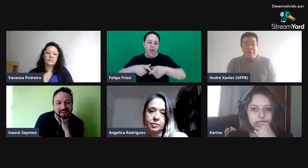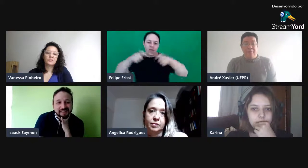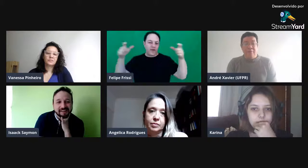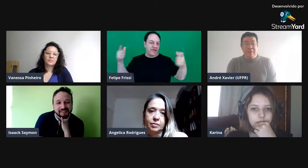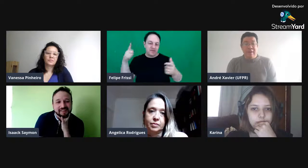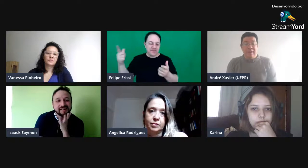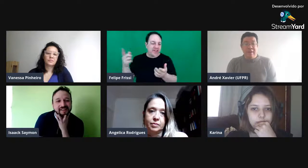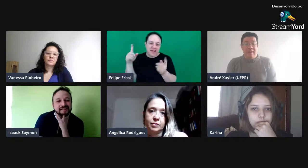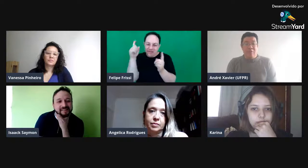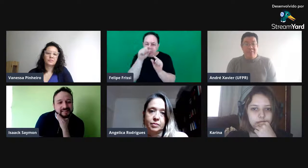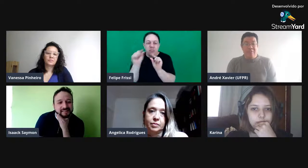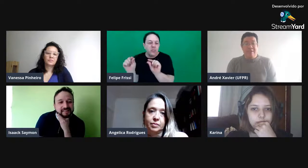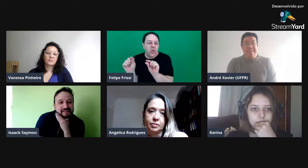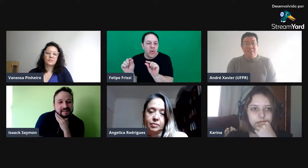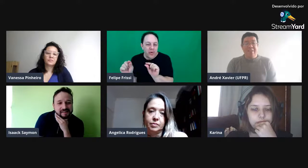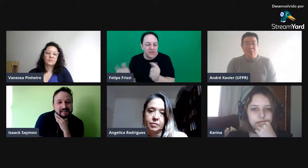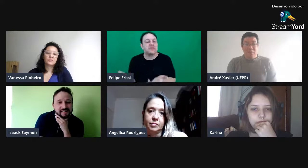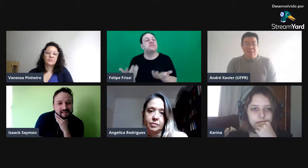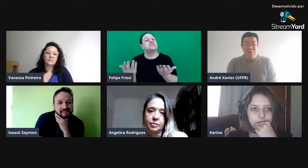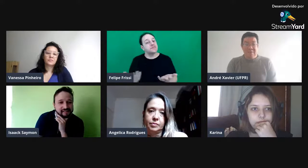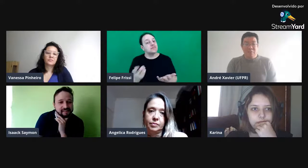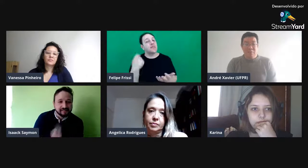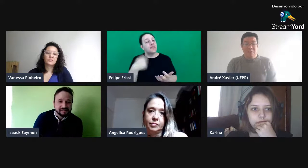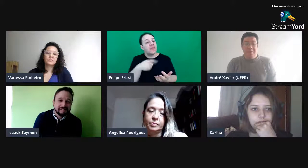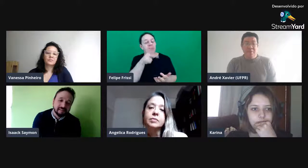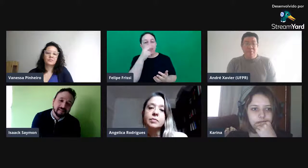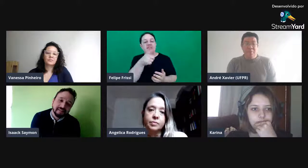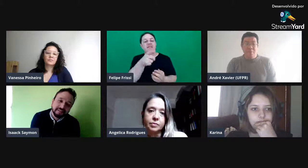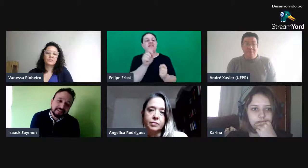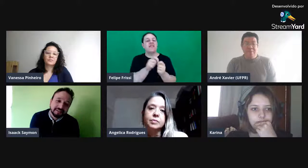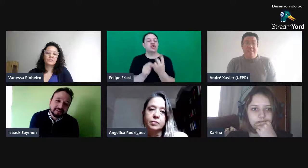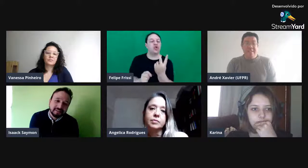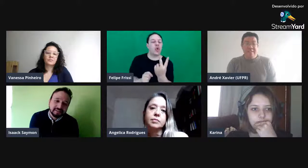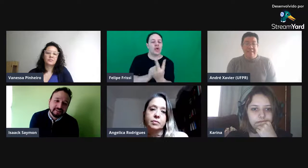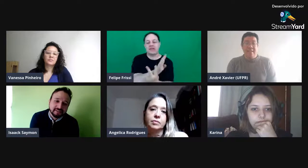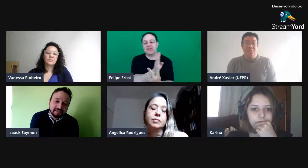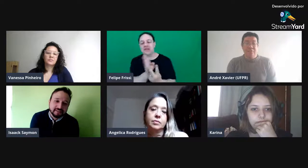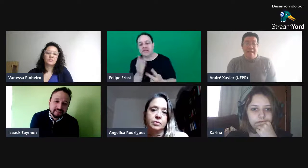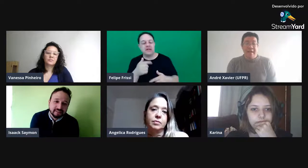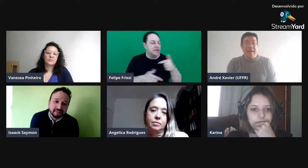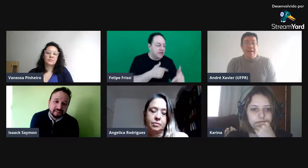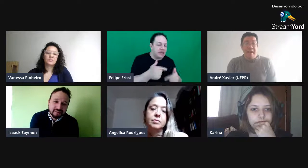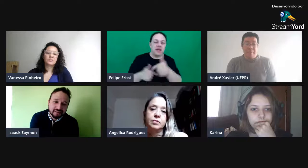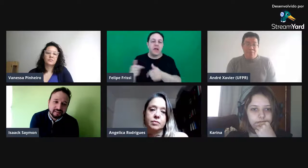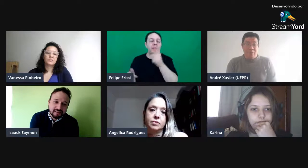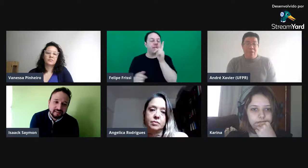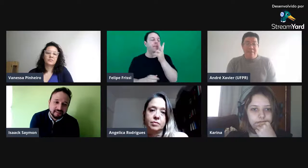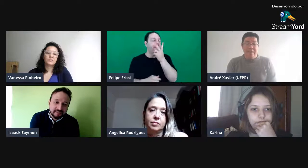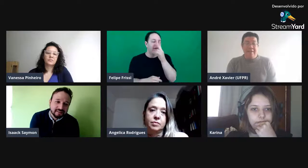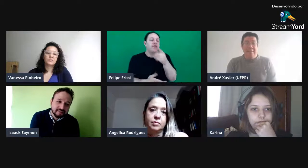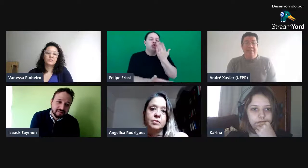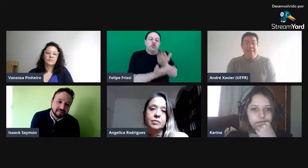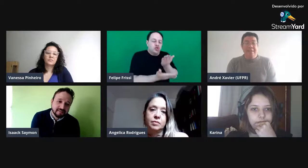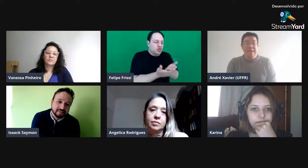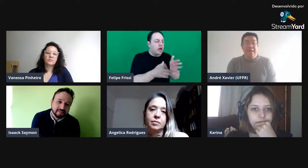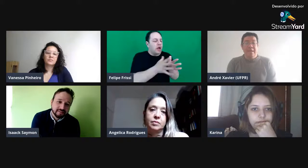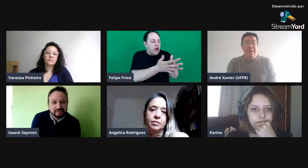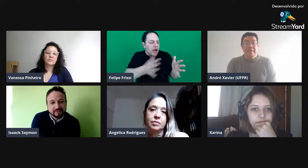Então, é como se ele tivesse que fazer duas coisas ao mesmo tempo. Como se ele tivesse que estudar a prosódia da Libras e